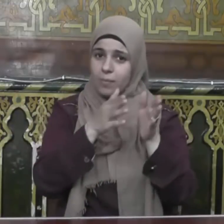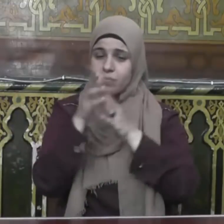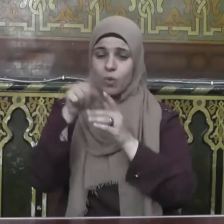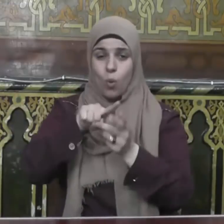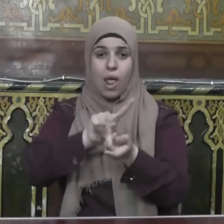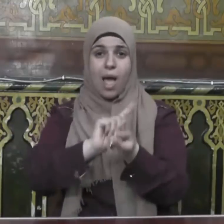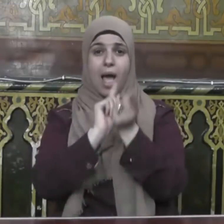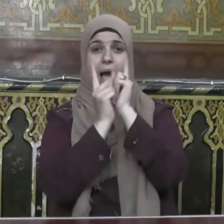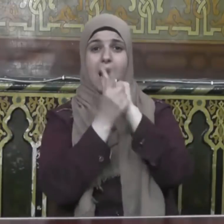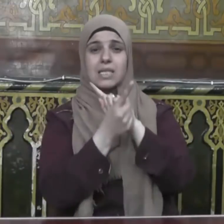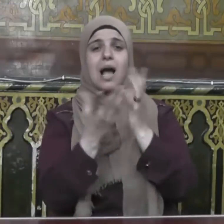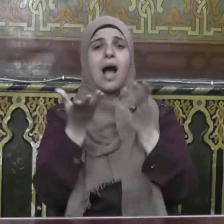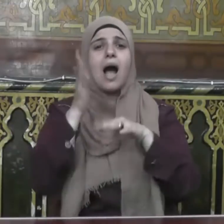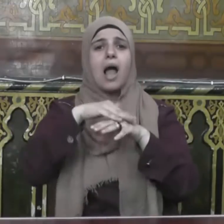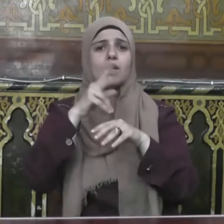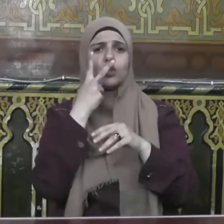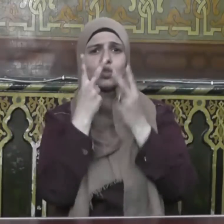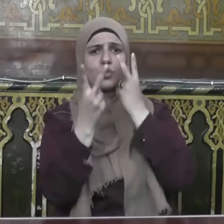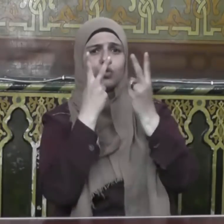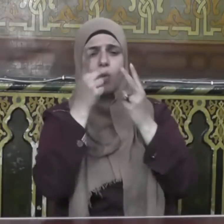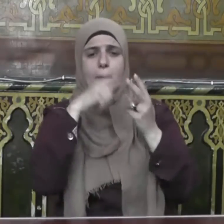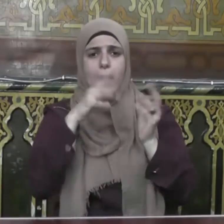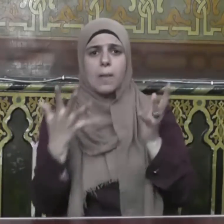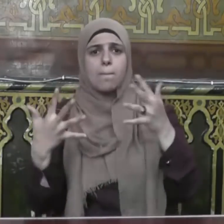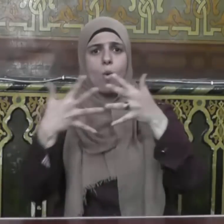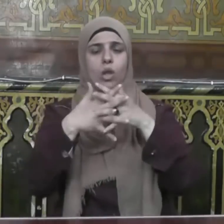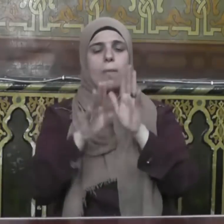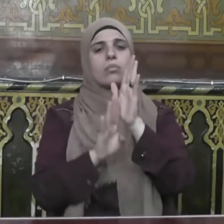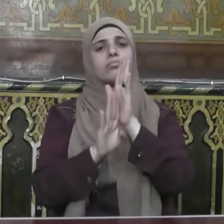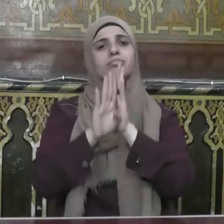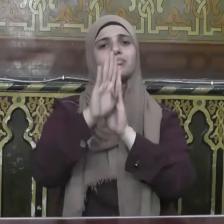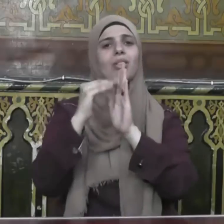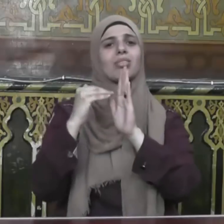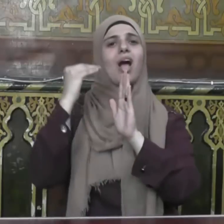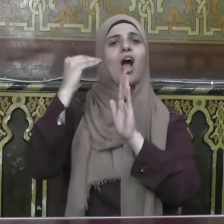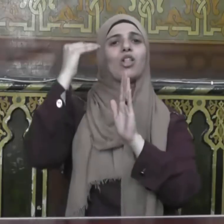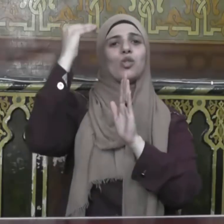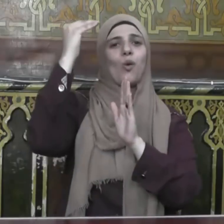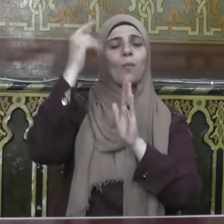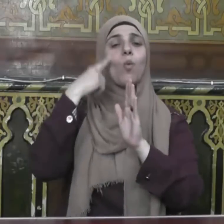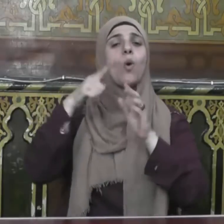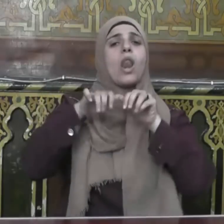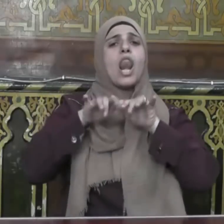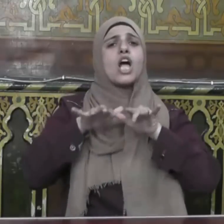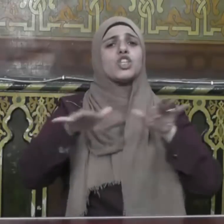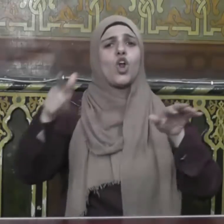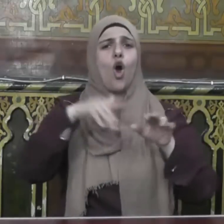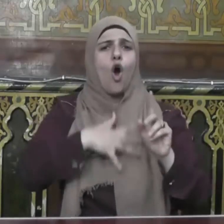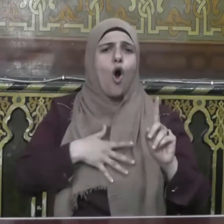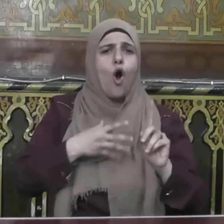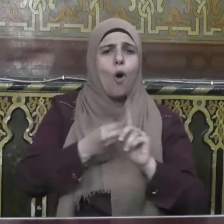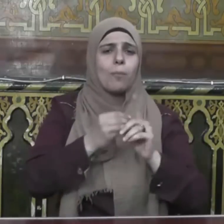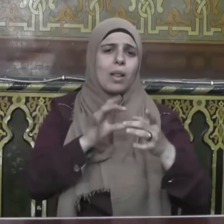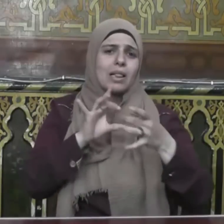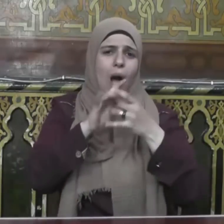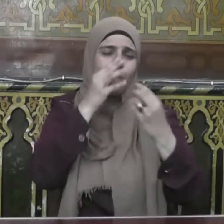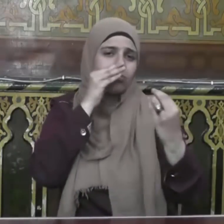ذلك على استقرار المجتمع وتقدمه وتنتشر روح المودة والألفة والرحمة